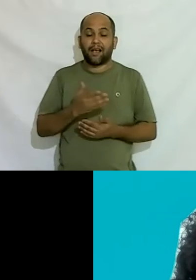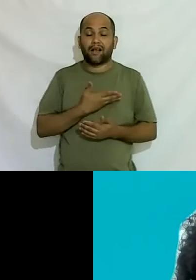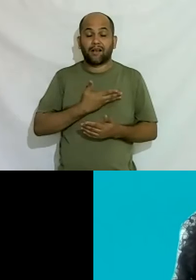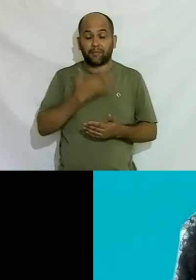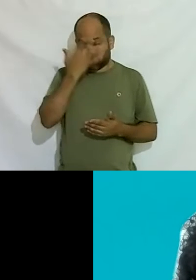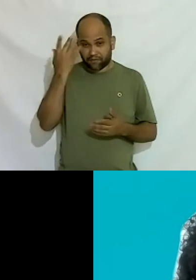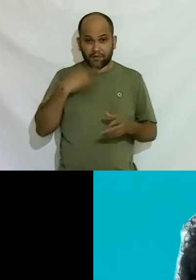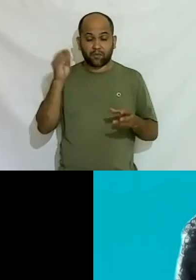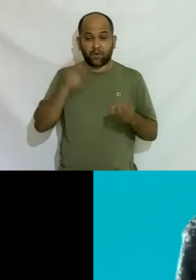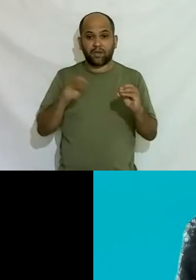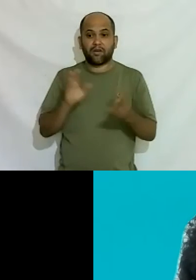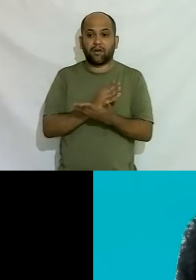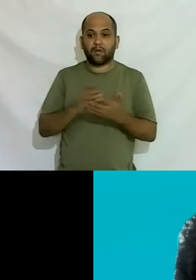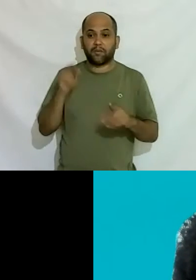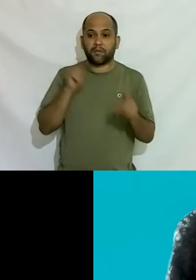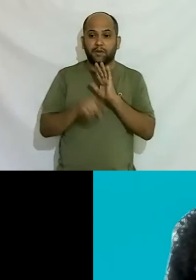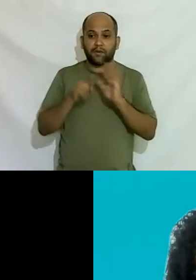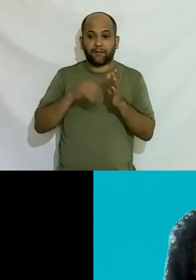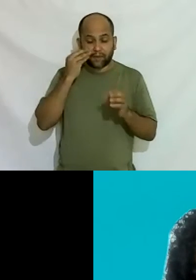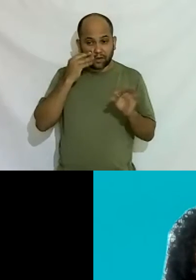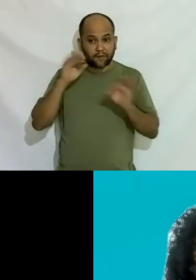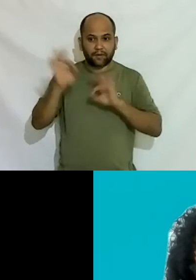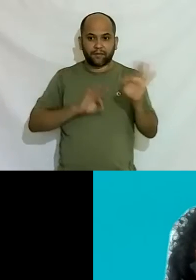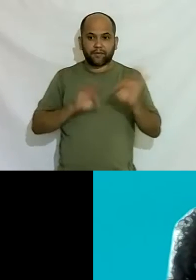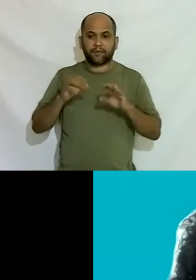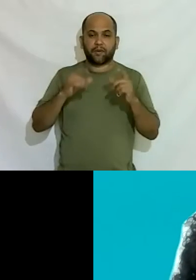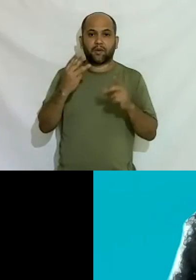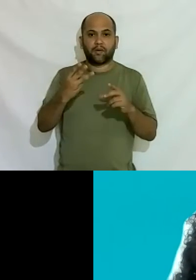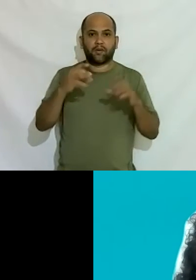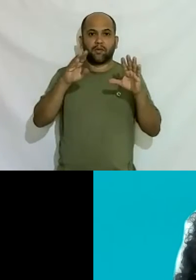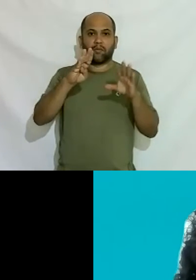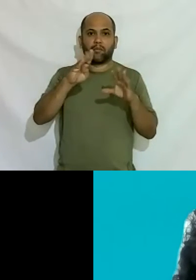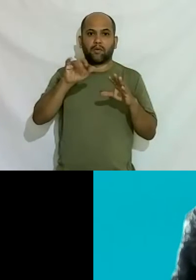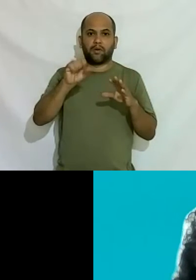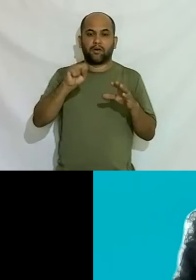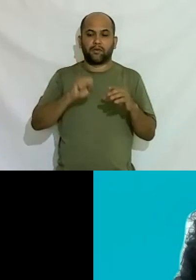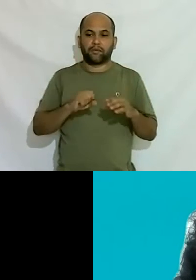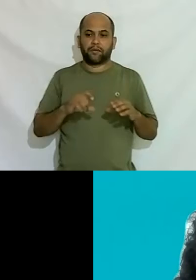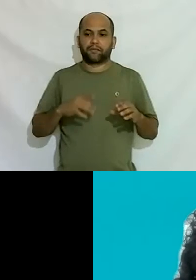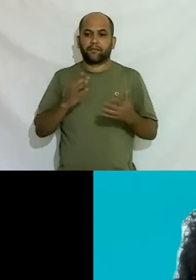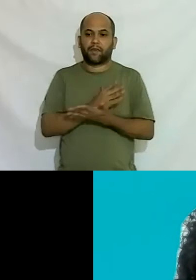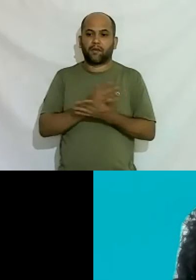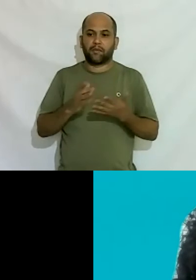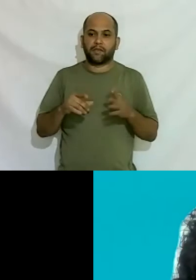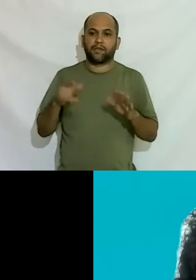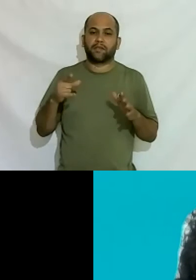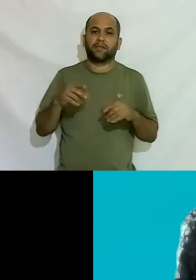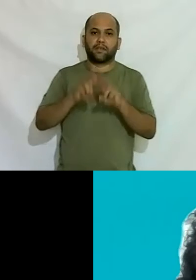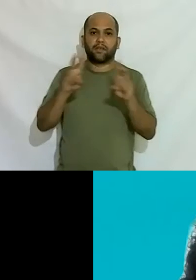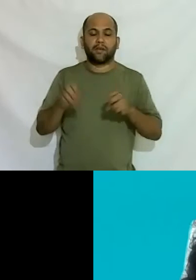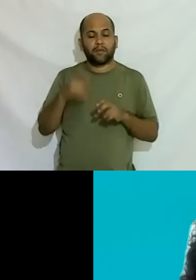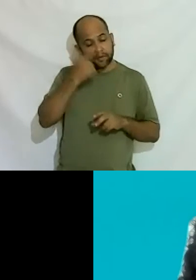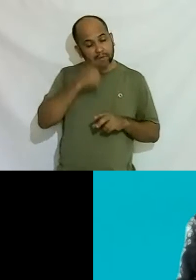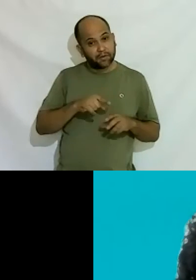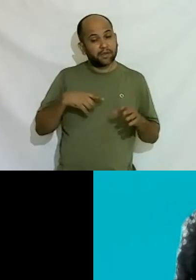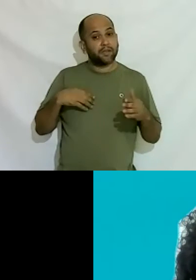aqui e eu tentei sistematizar aqui em dois blocos e unir algumas questões é para a gente conseguir